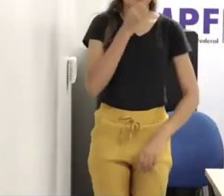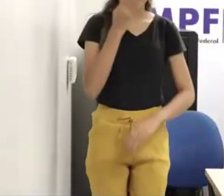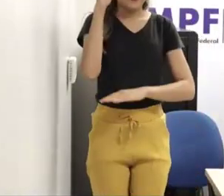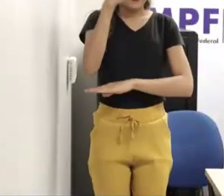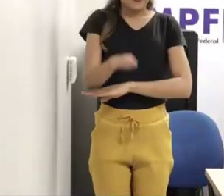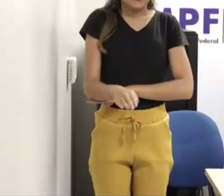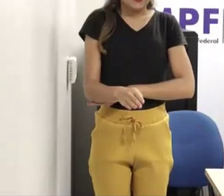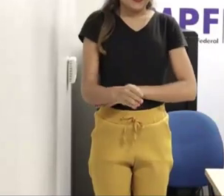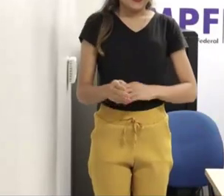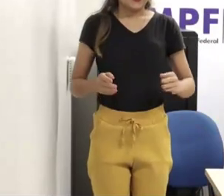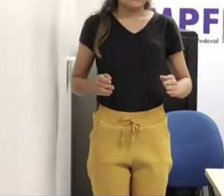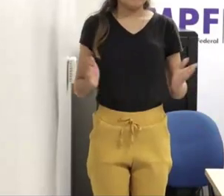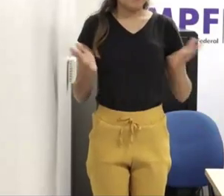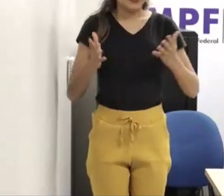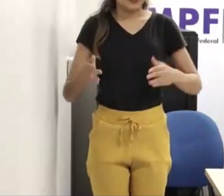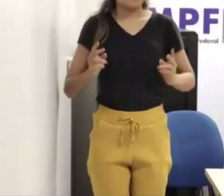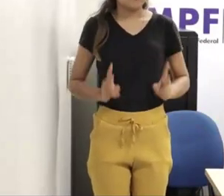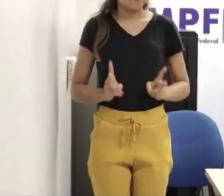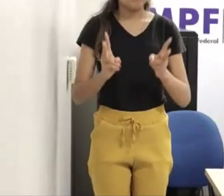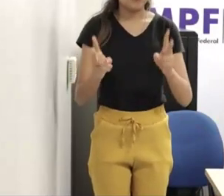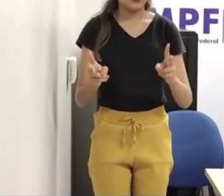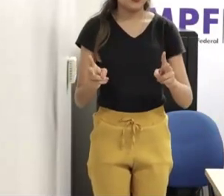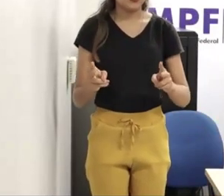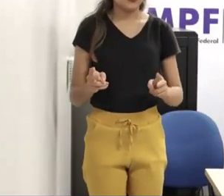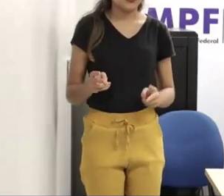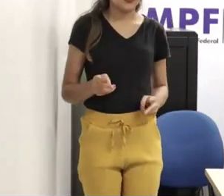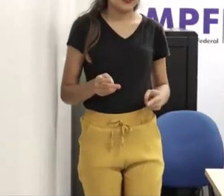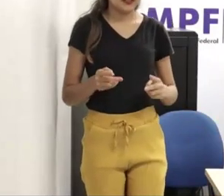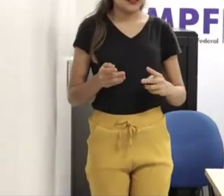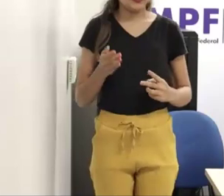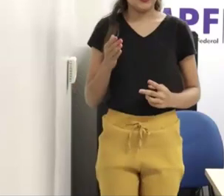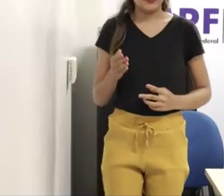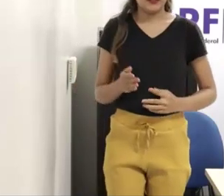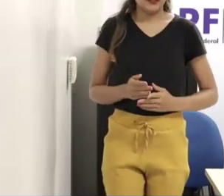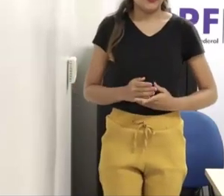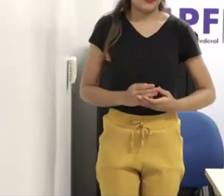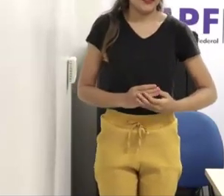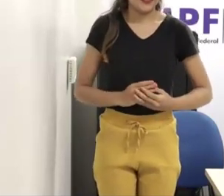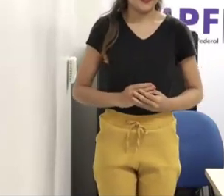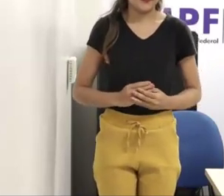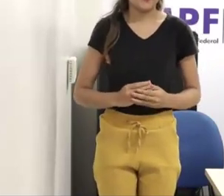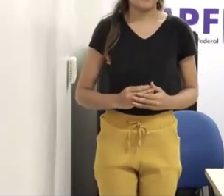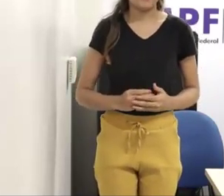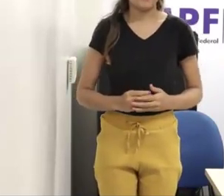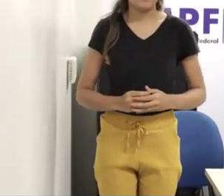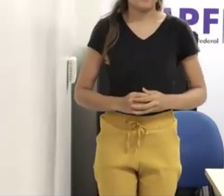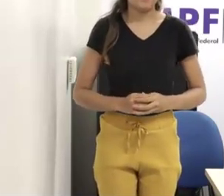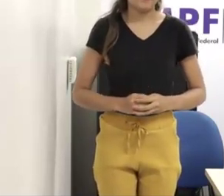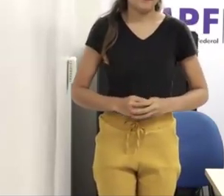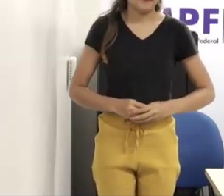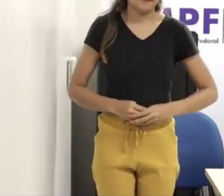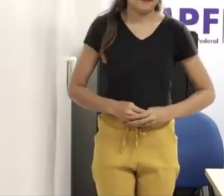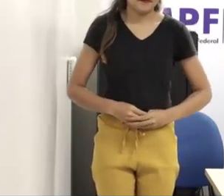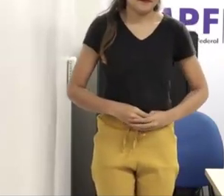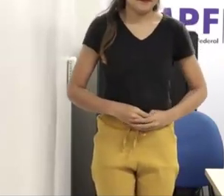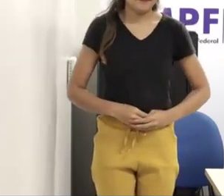neste momento a primeira palestra da tarde. Antes, gostaria de registrar mais uma vez que durante todo o evento contaremos